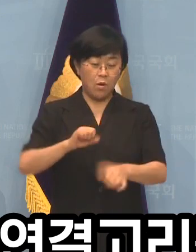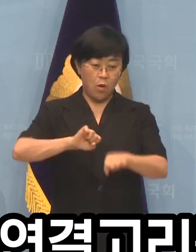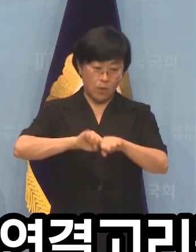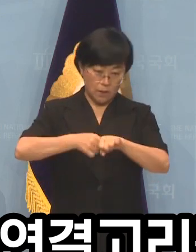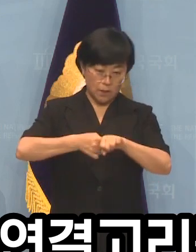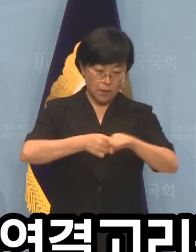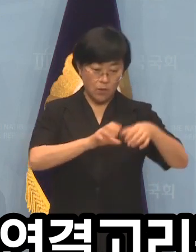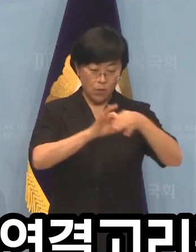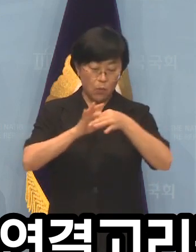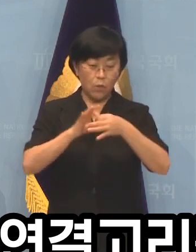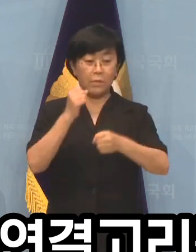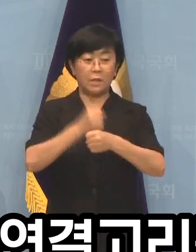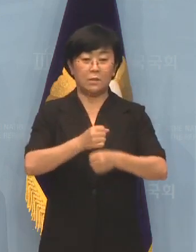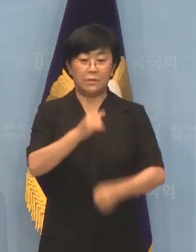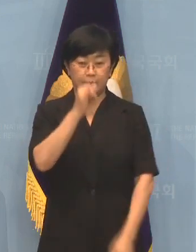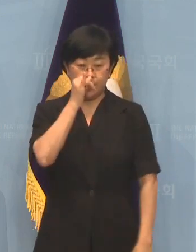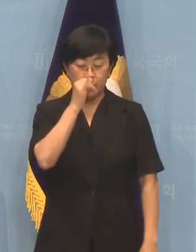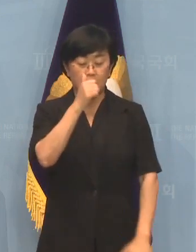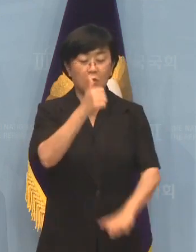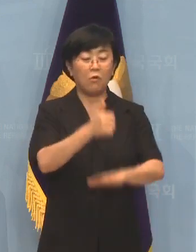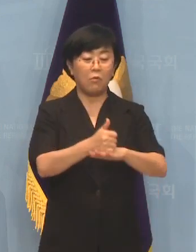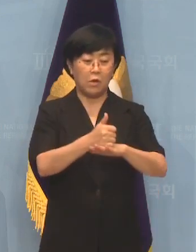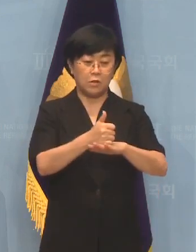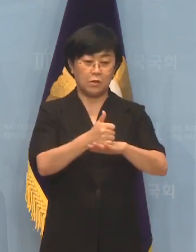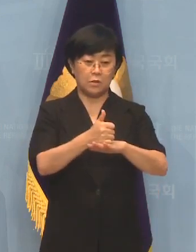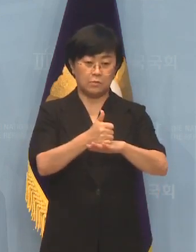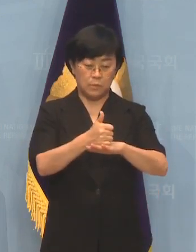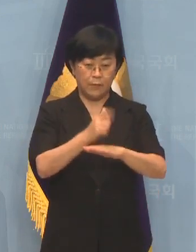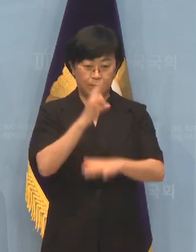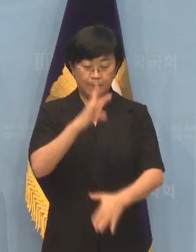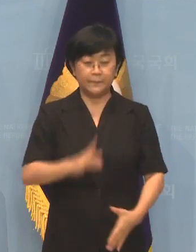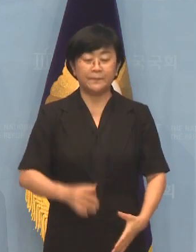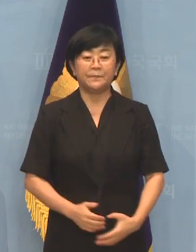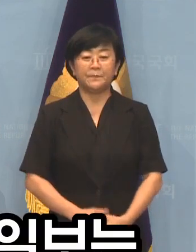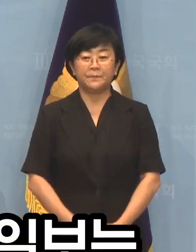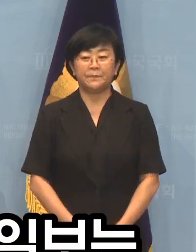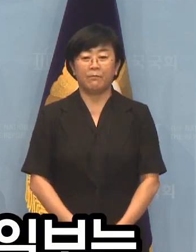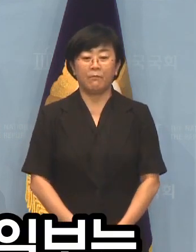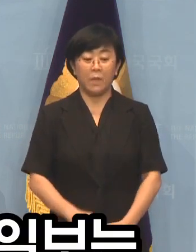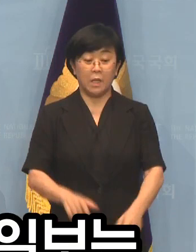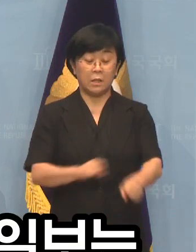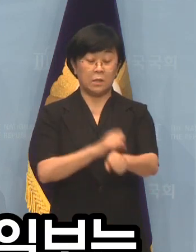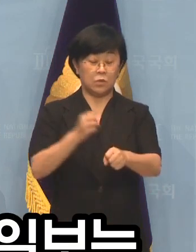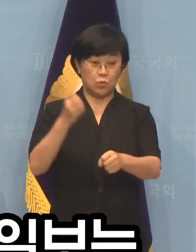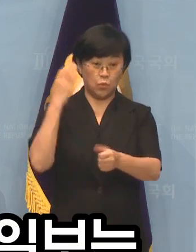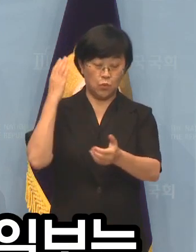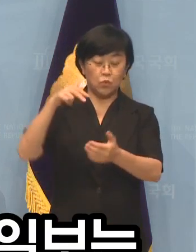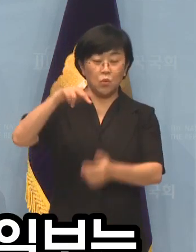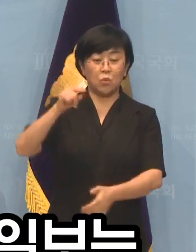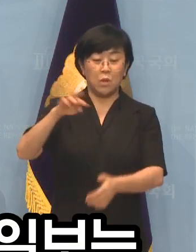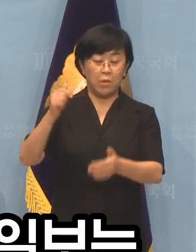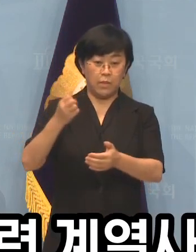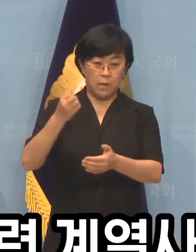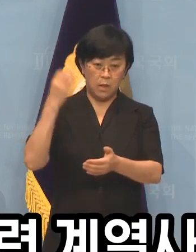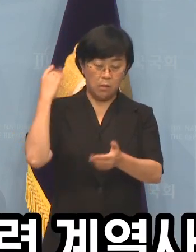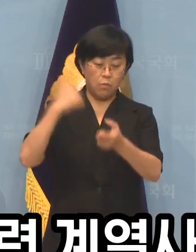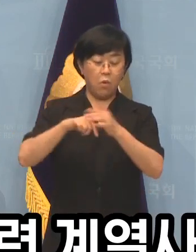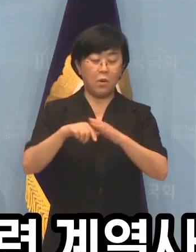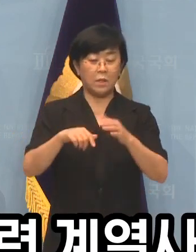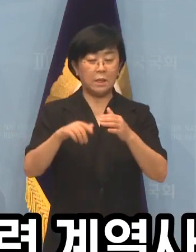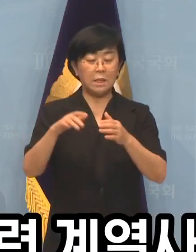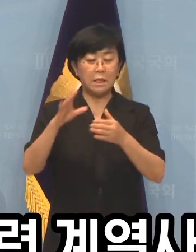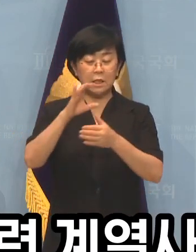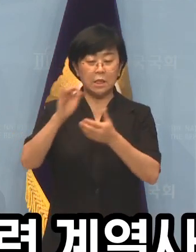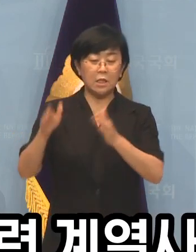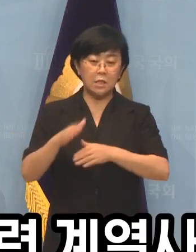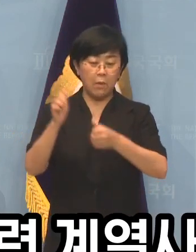연결고리를 만들어내지만 결과적으로 무리수였습니다. 특히 조선일보는 이재명 후보의 아들이 대장동